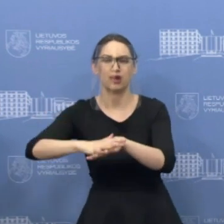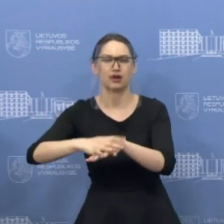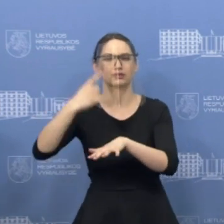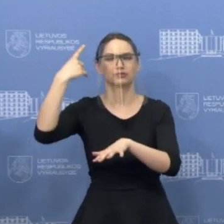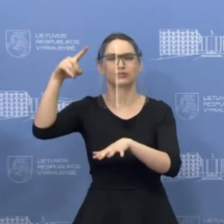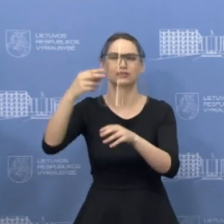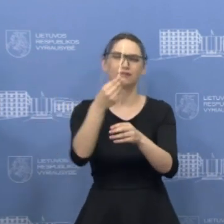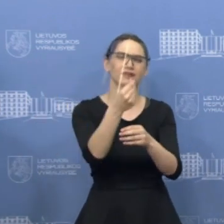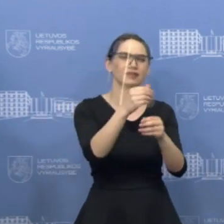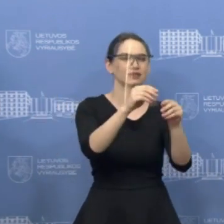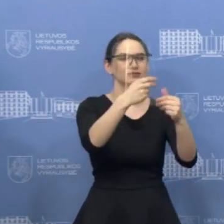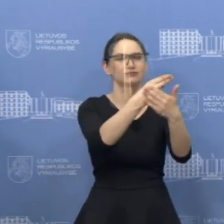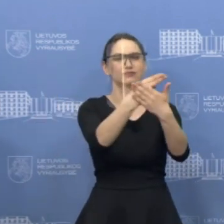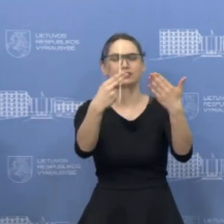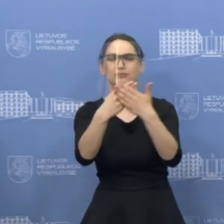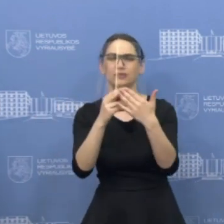institucijomis.